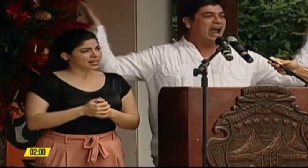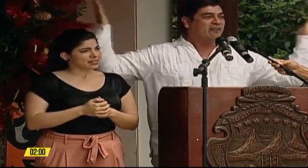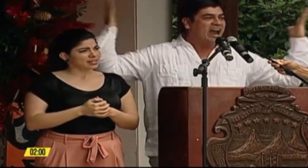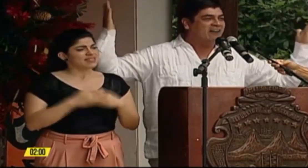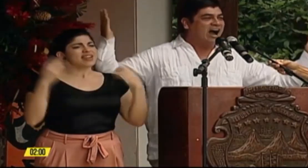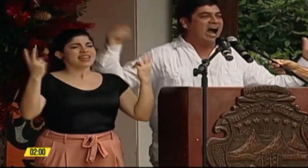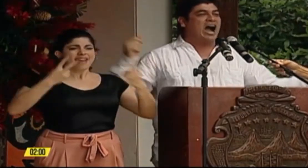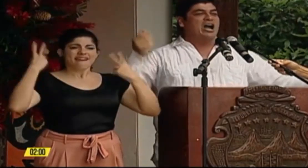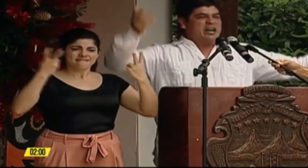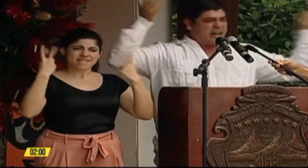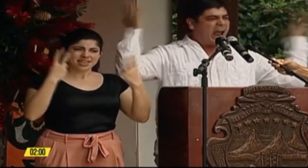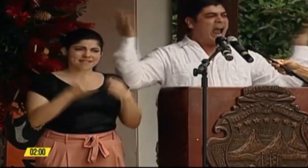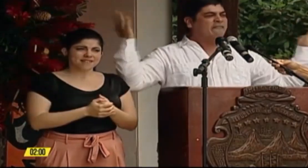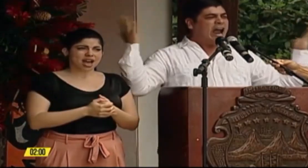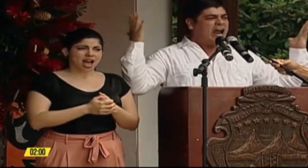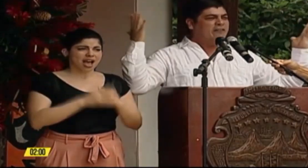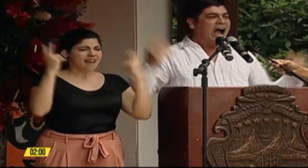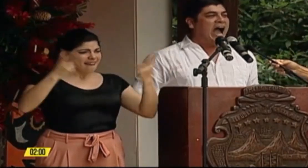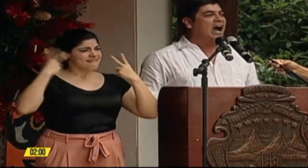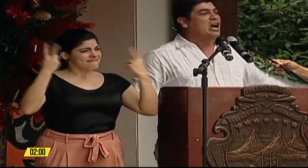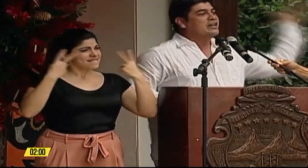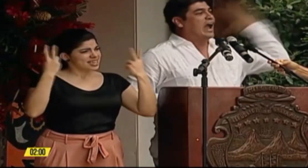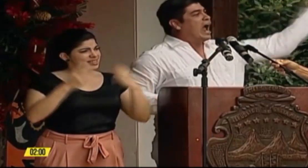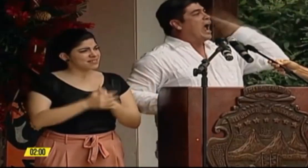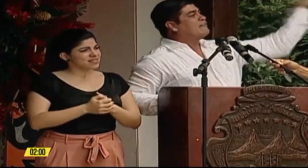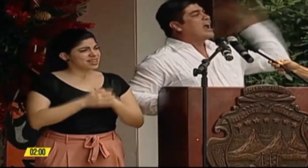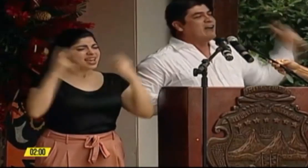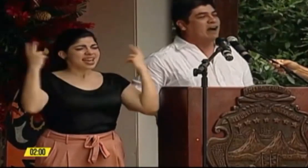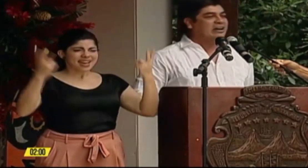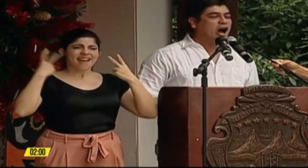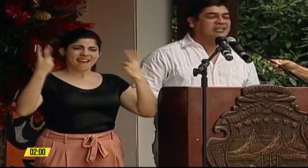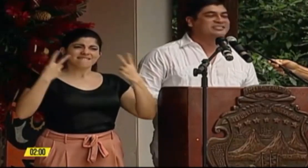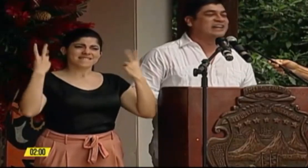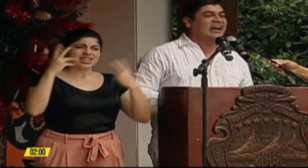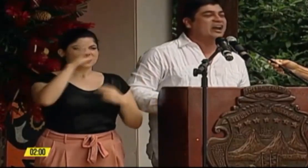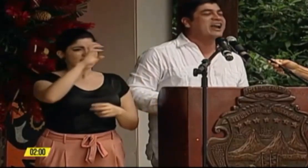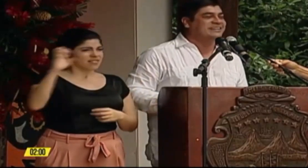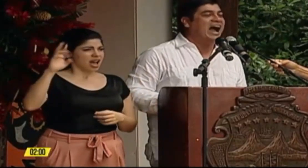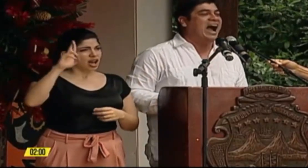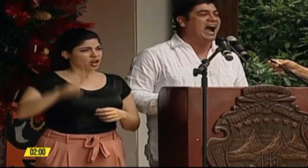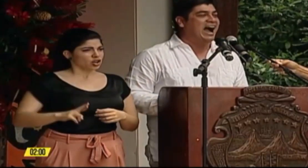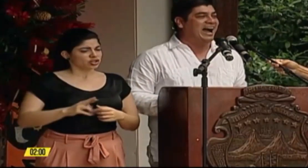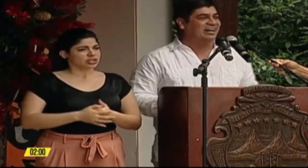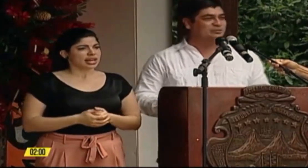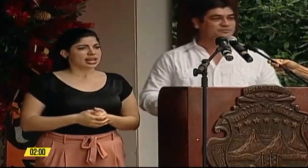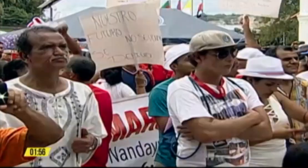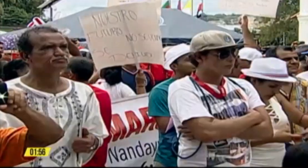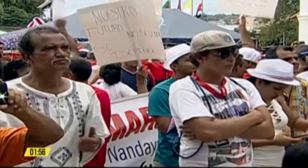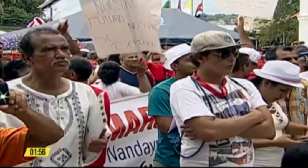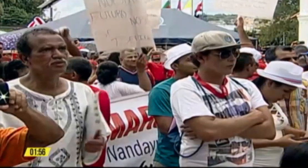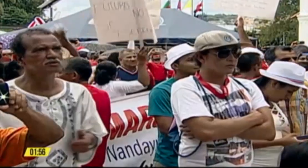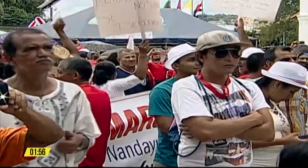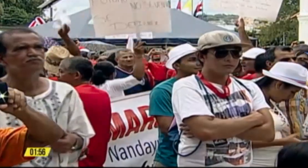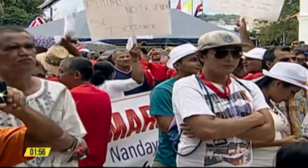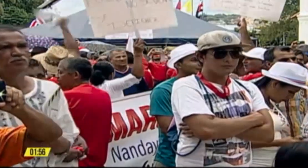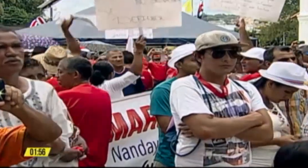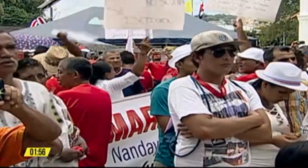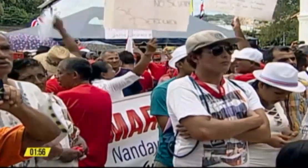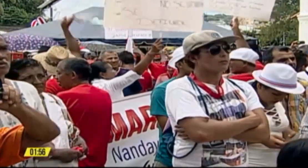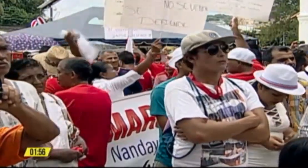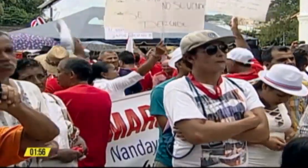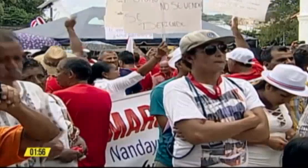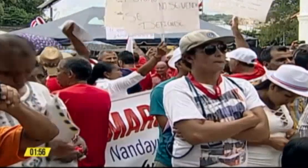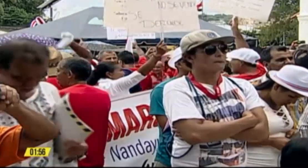¡Y que viva, que viva, que viva Costa Rica! En medio de gritos de